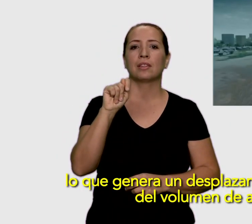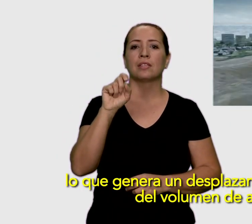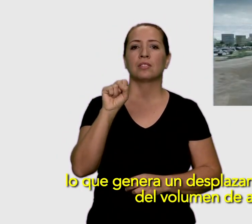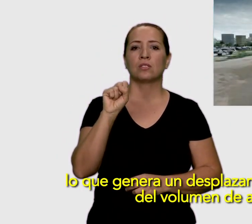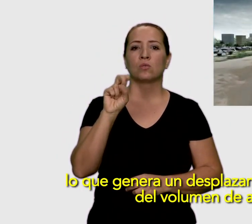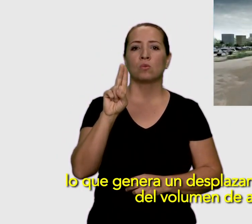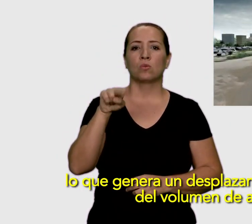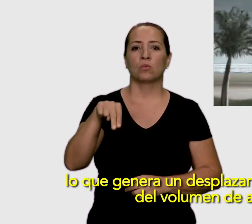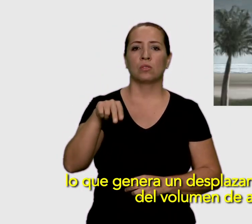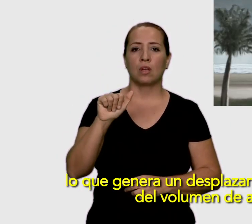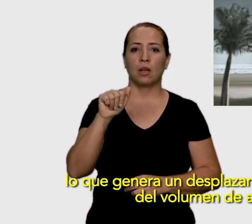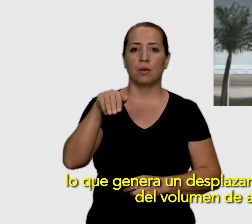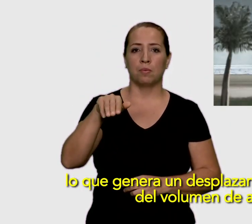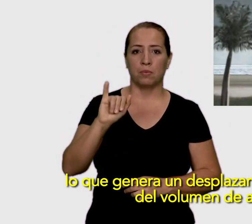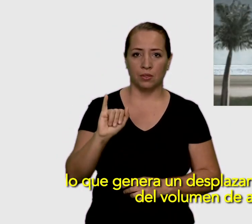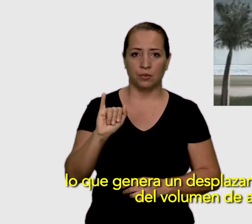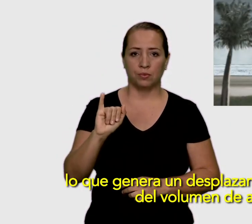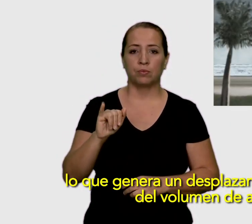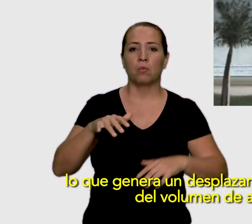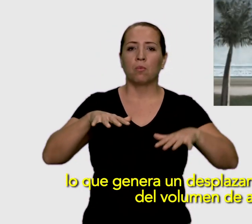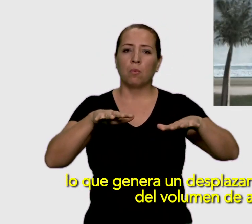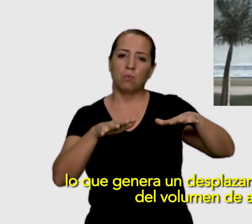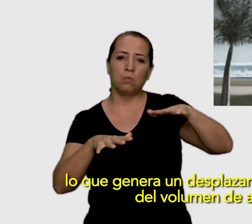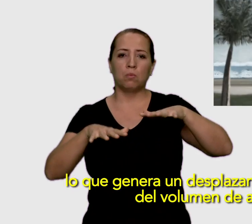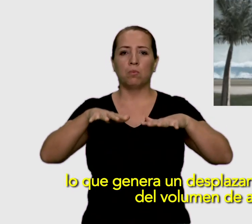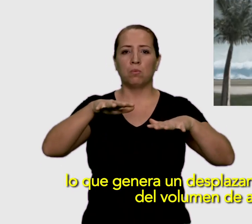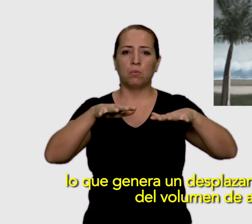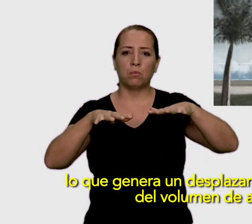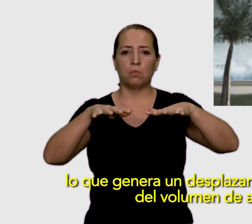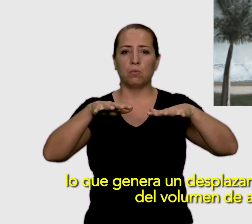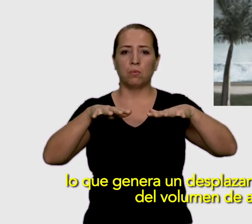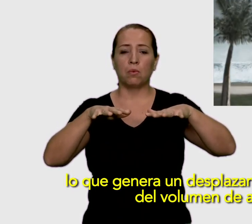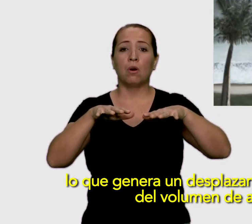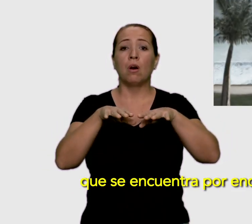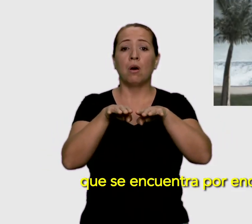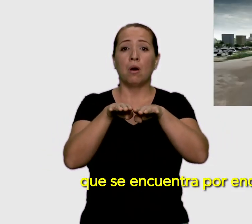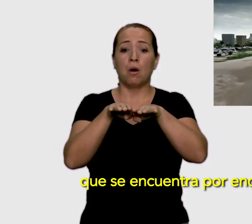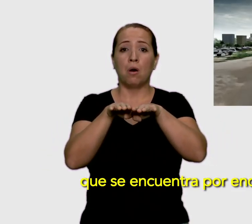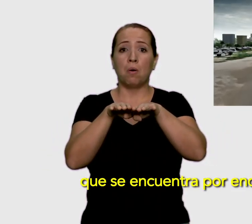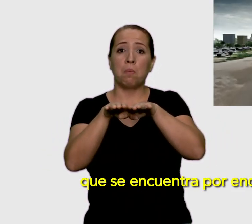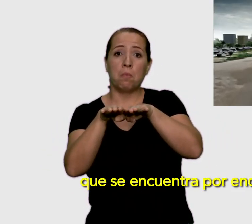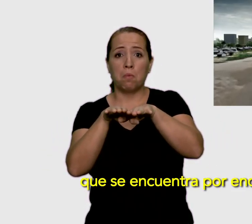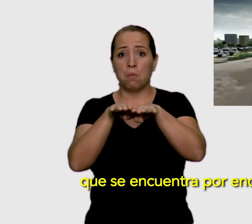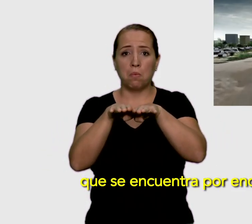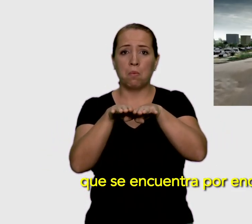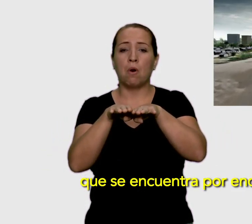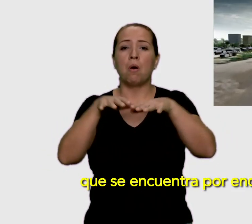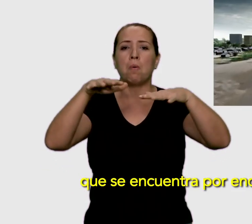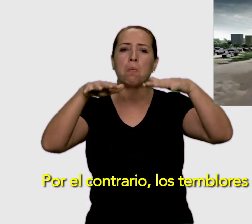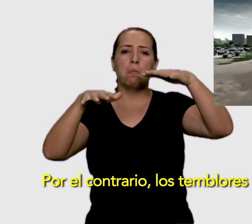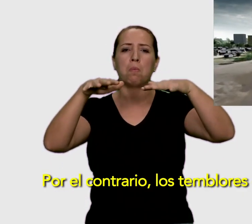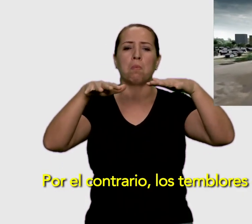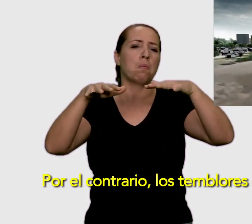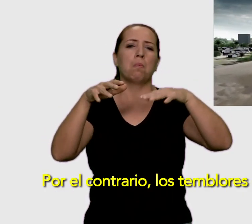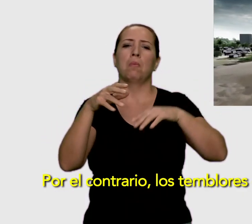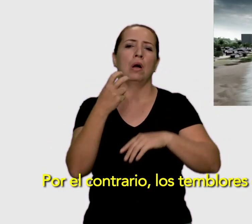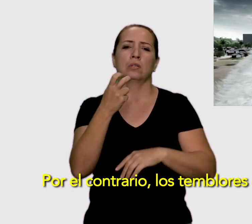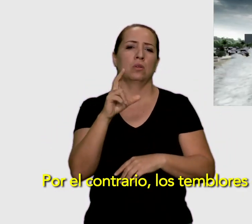Lo que genera un desplazamiento violento del volumen de agua que se encuentra por encima de éste. Por el contrario, los